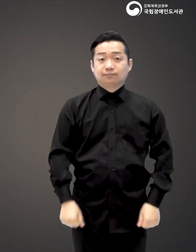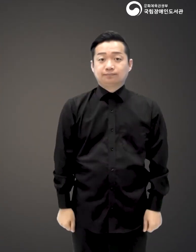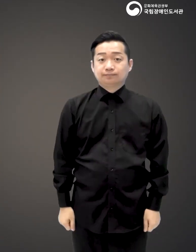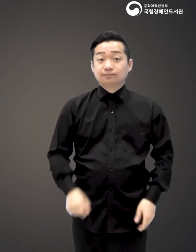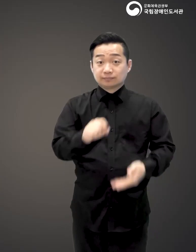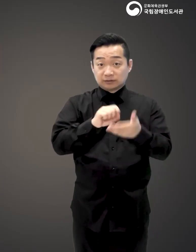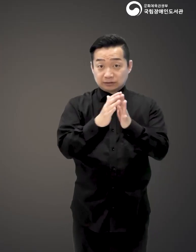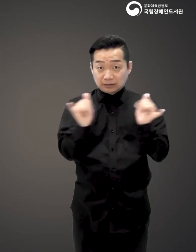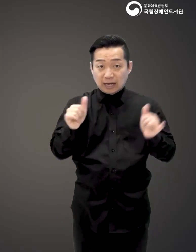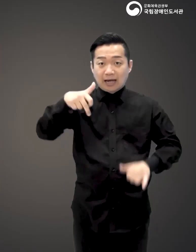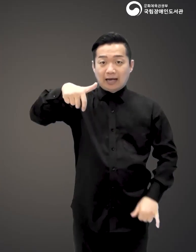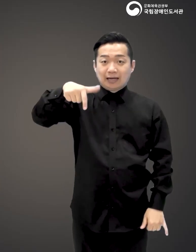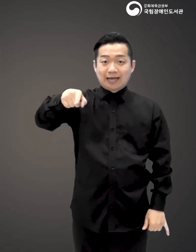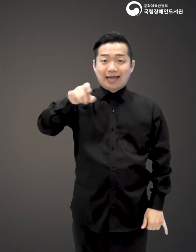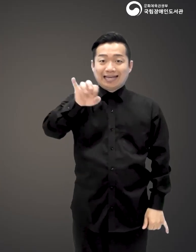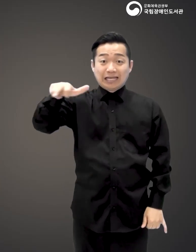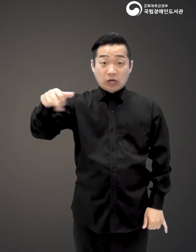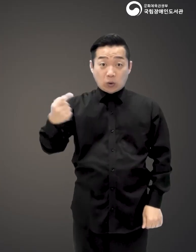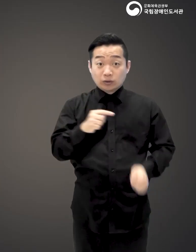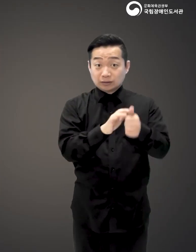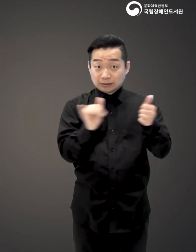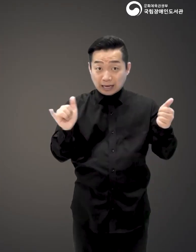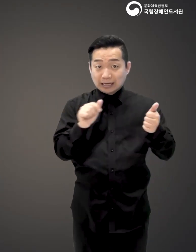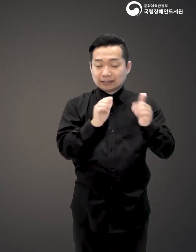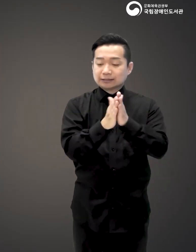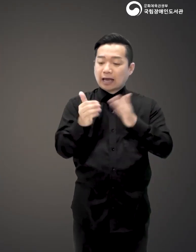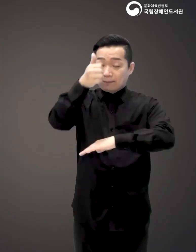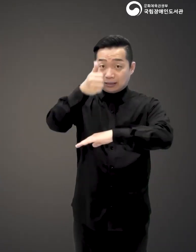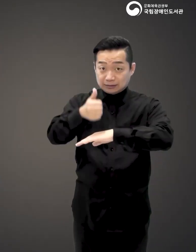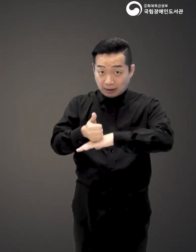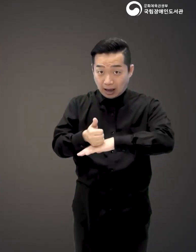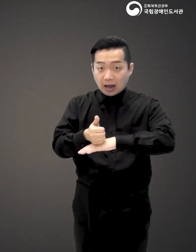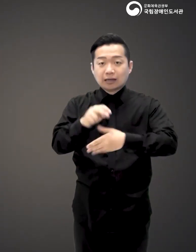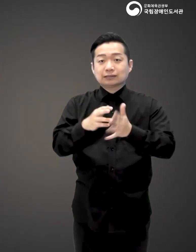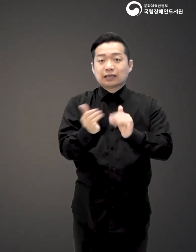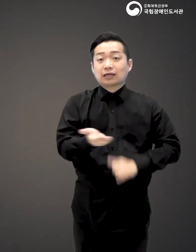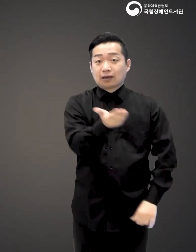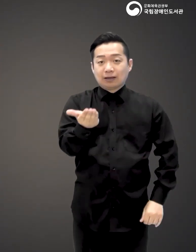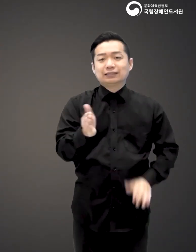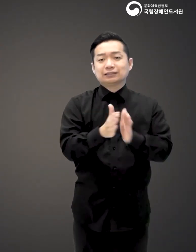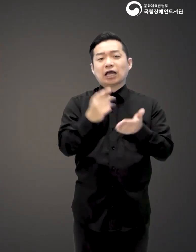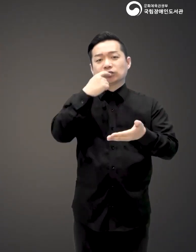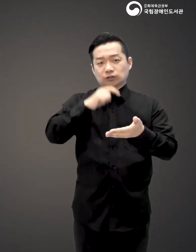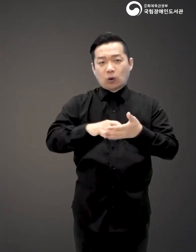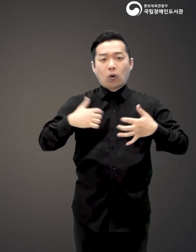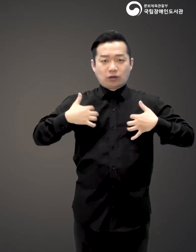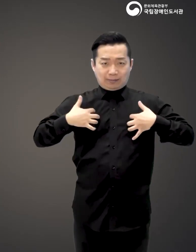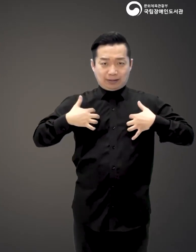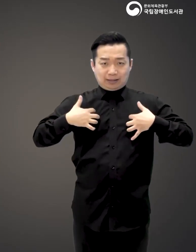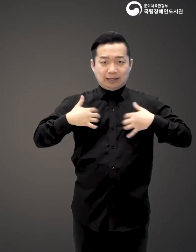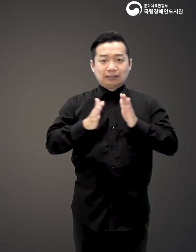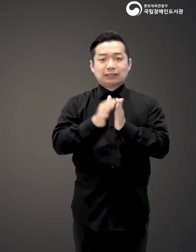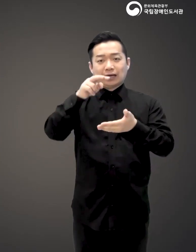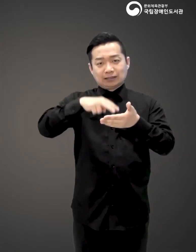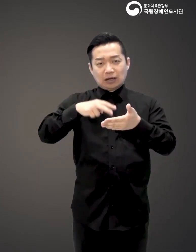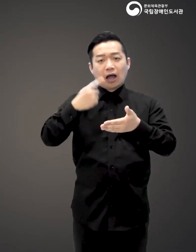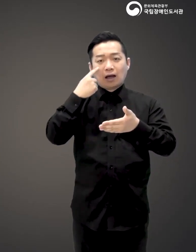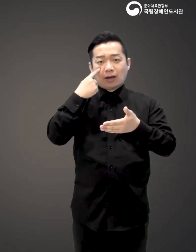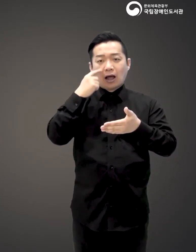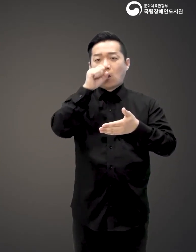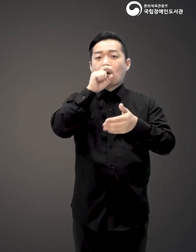저자 야나기사와 게이코는 책의 말미에서 독자들에게 이 책이 쉽고 재미난 책으로